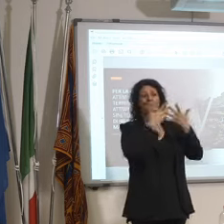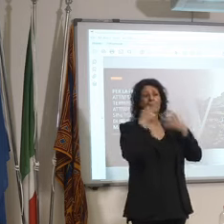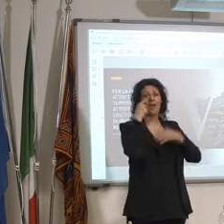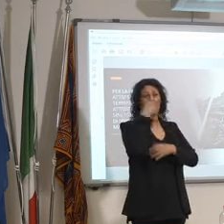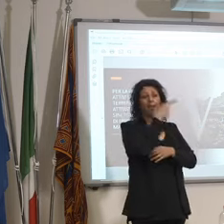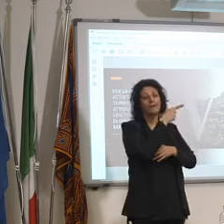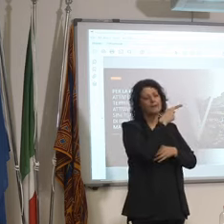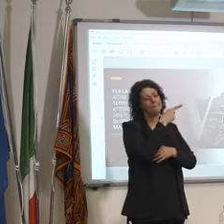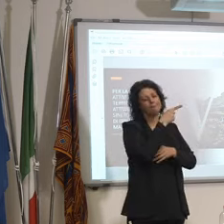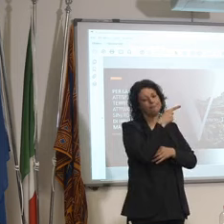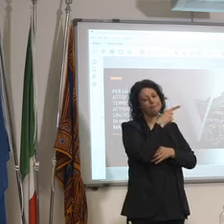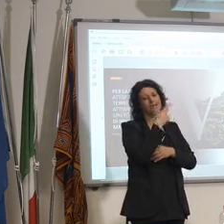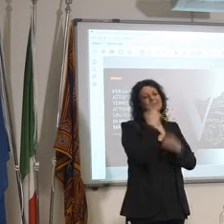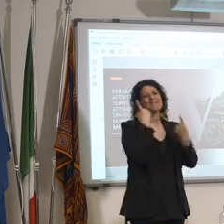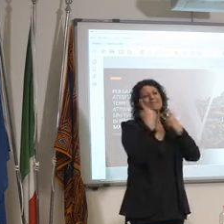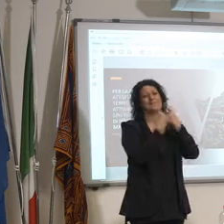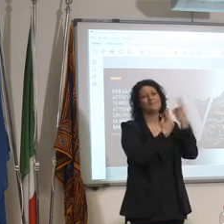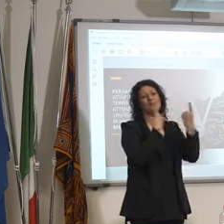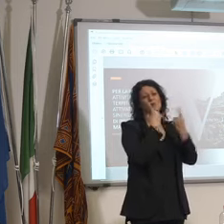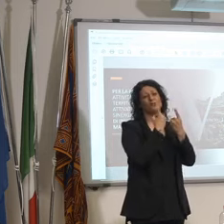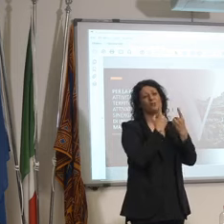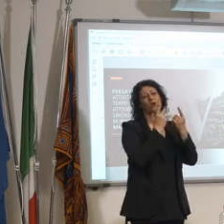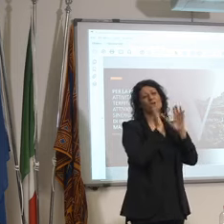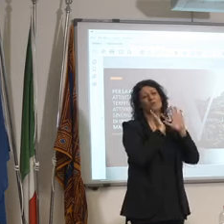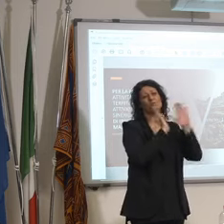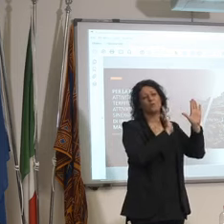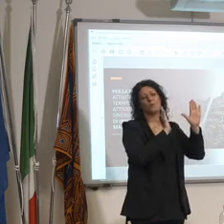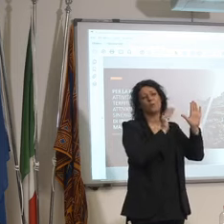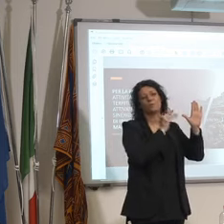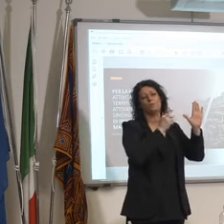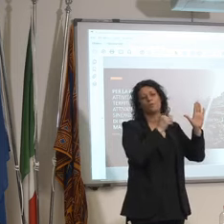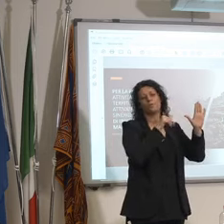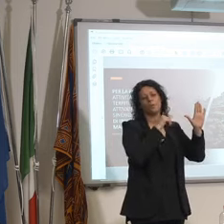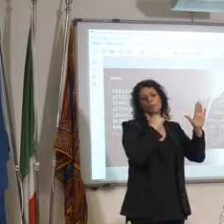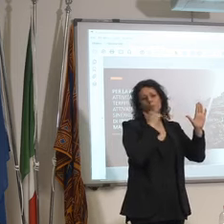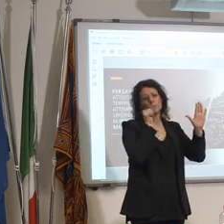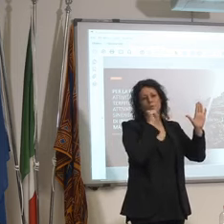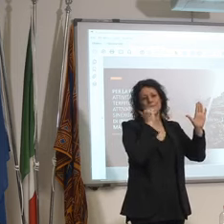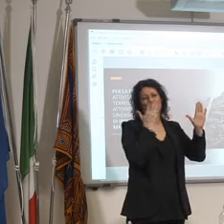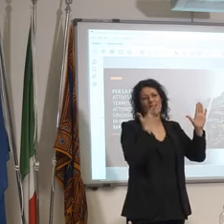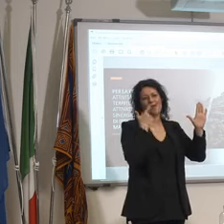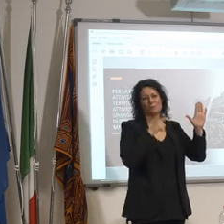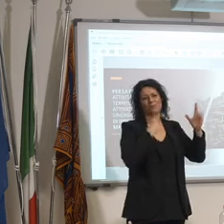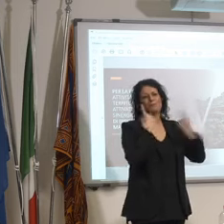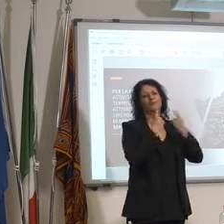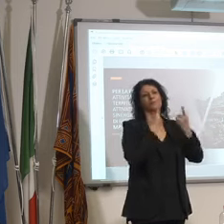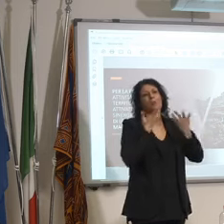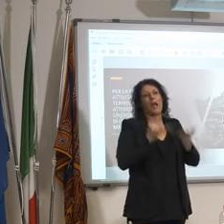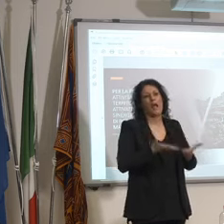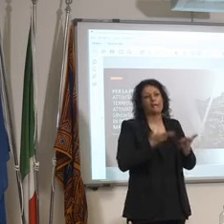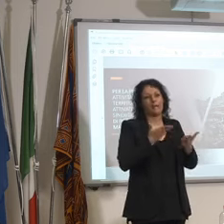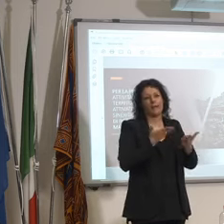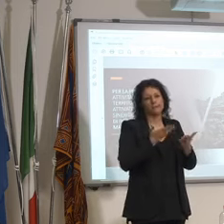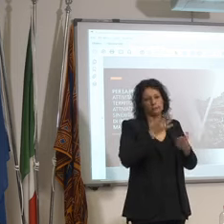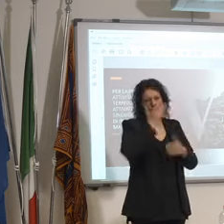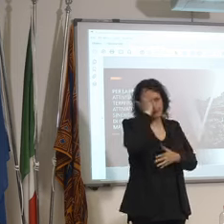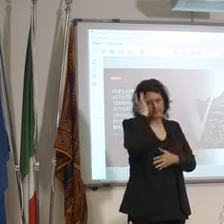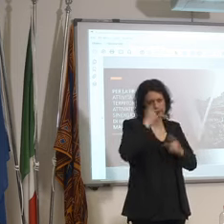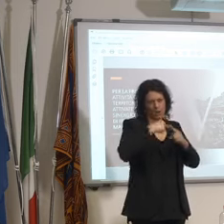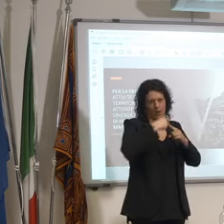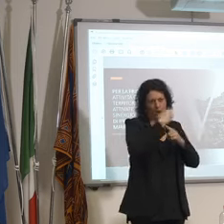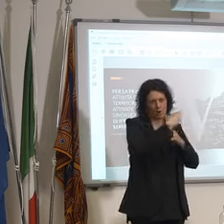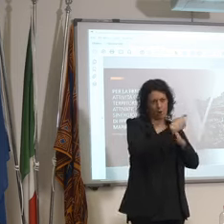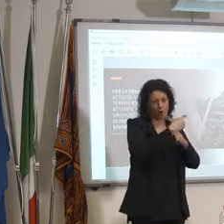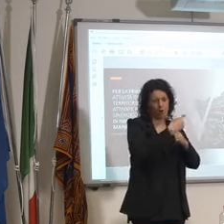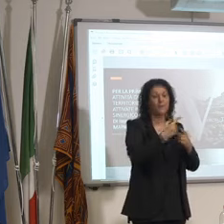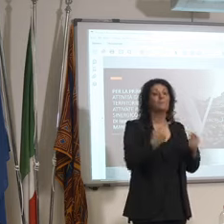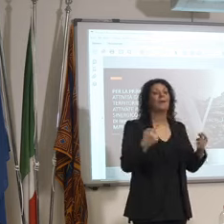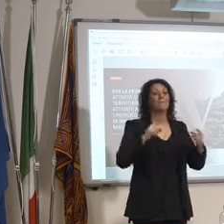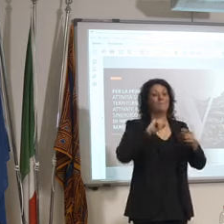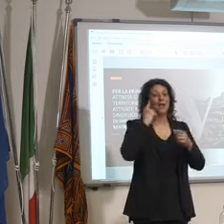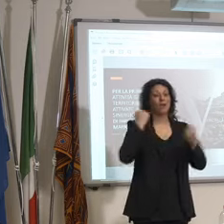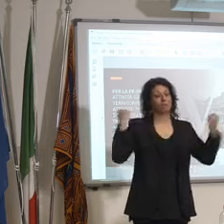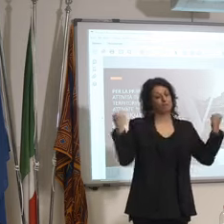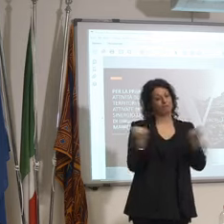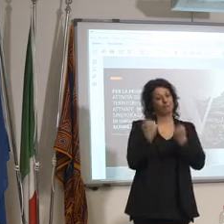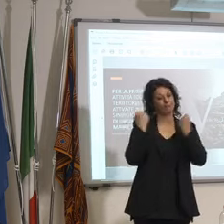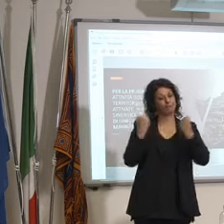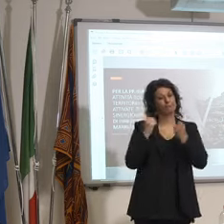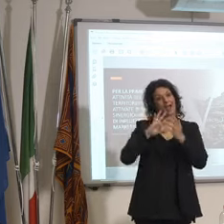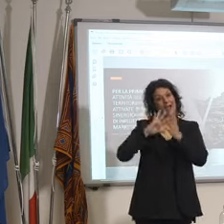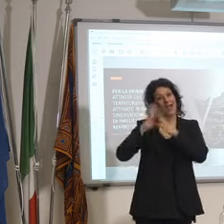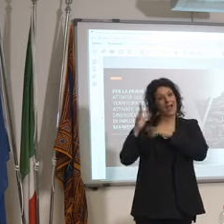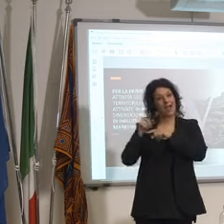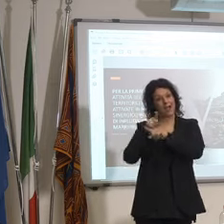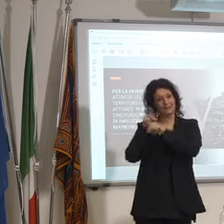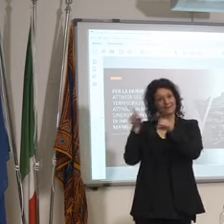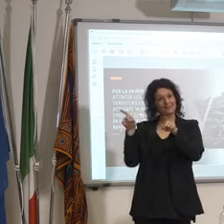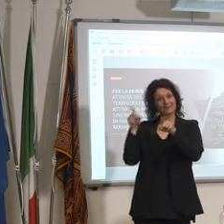gli si rischiamo di buttare via i soldi quindi tanto concentriamoci là e poi apriremo man mano che aprono i voli le compagnie aeree per esempio